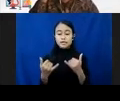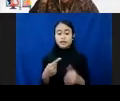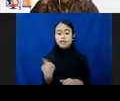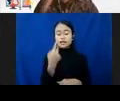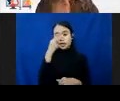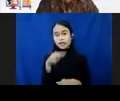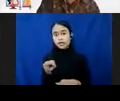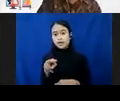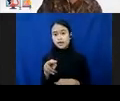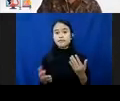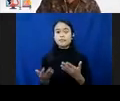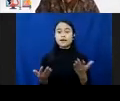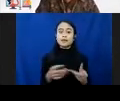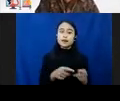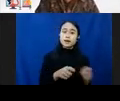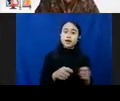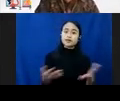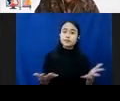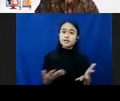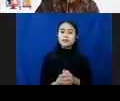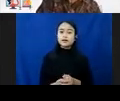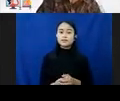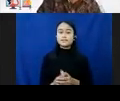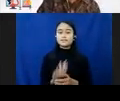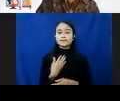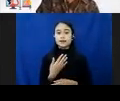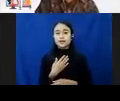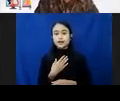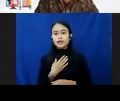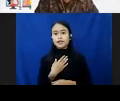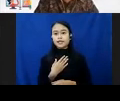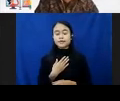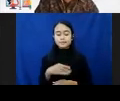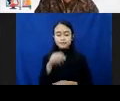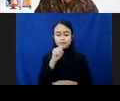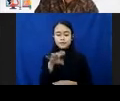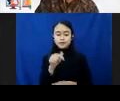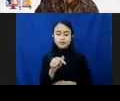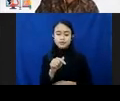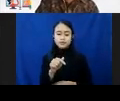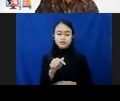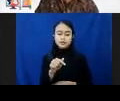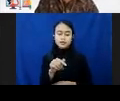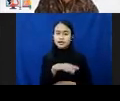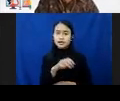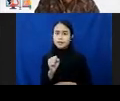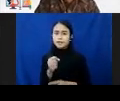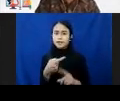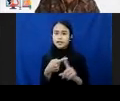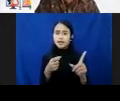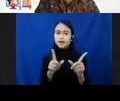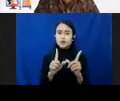sebaiknya penanganannya. Saya merujuk dari, kalau ini rujukan yang saya ambil dari We Protect,